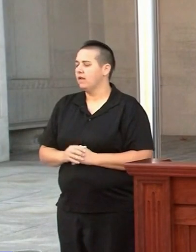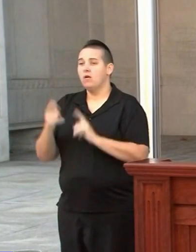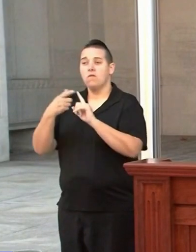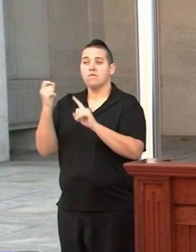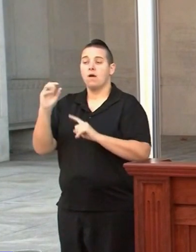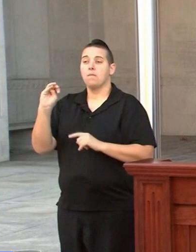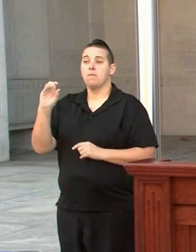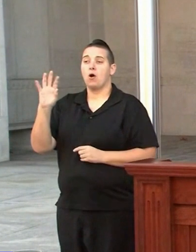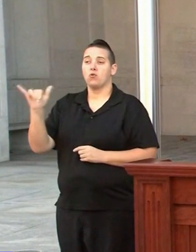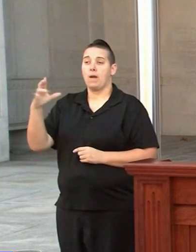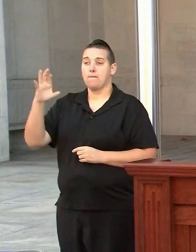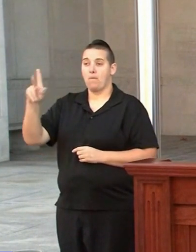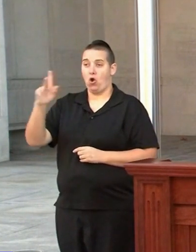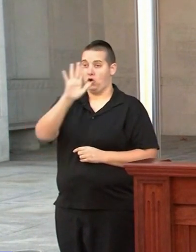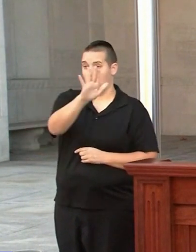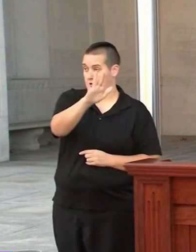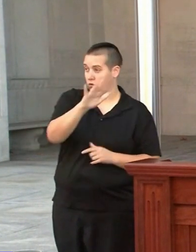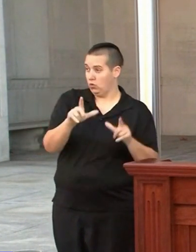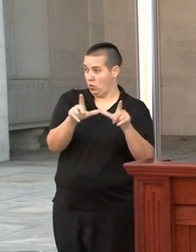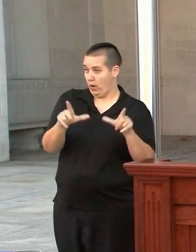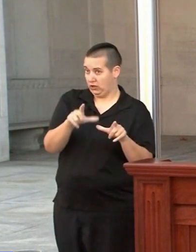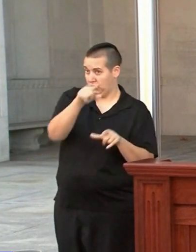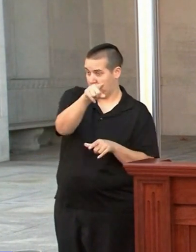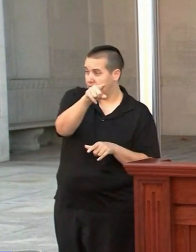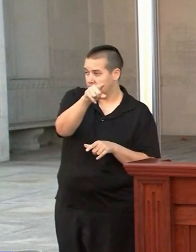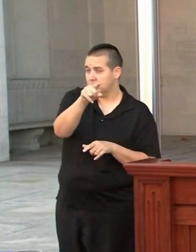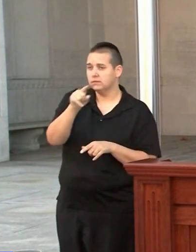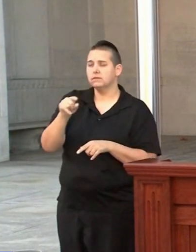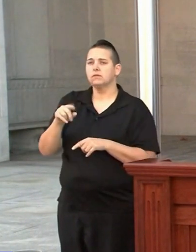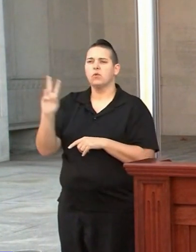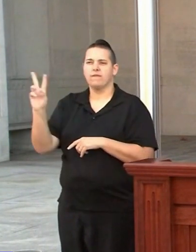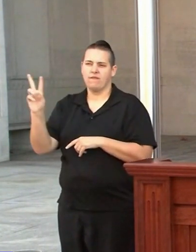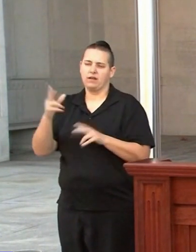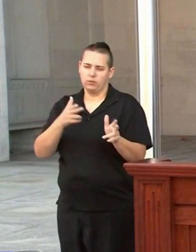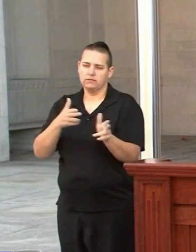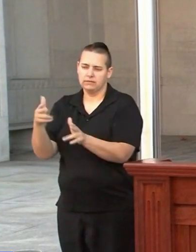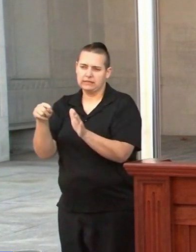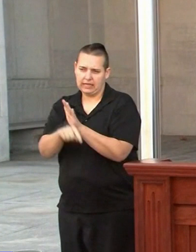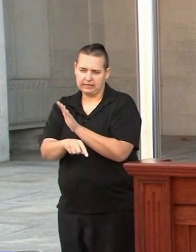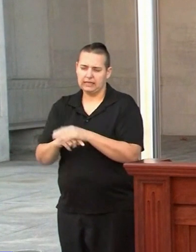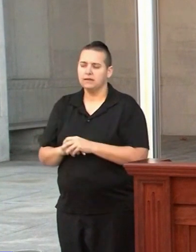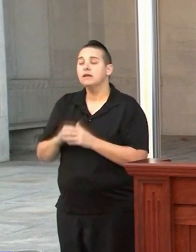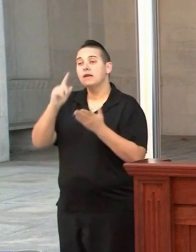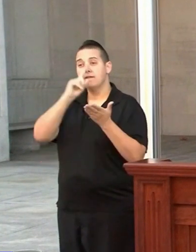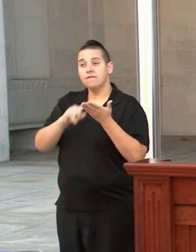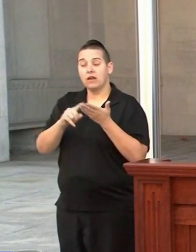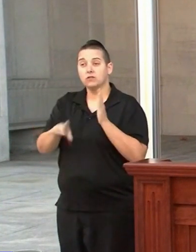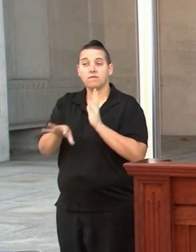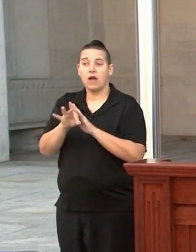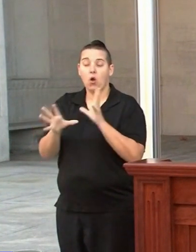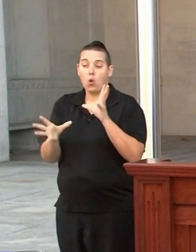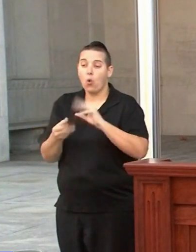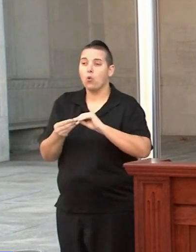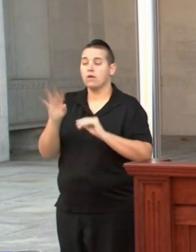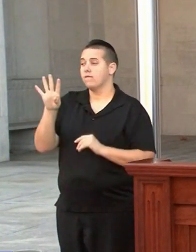gyanúsított házi készítésű lőfegyverhangtompítót gyártott. A helyszínen, ahol az áldozatokat meggyilkolták a nyomozók